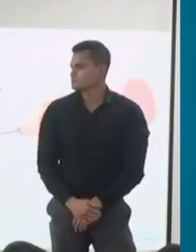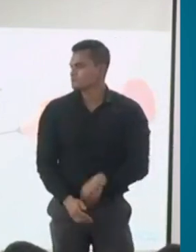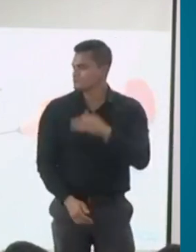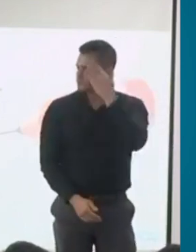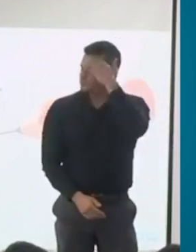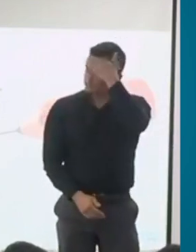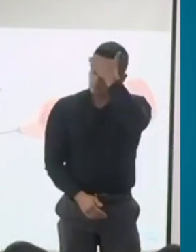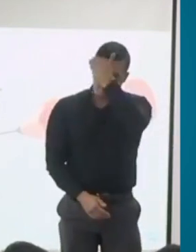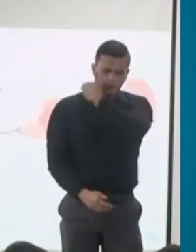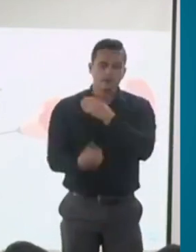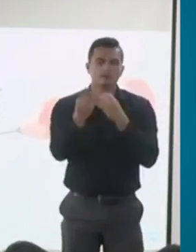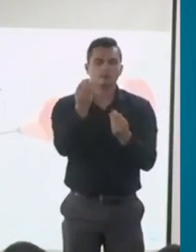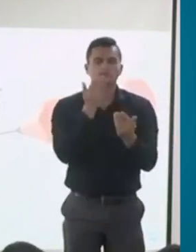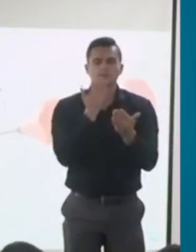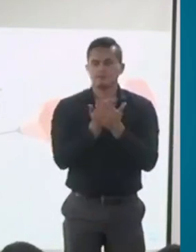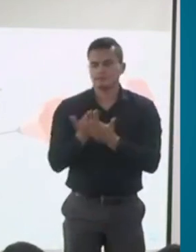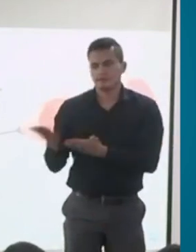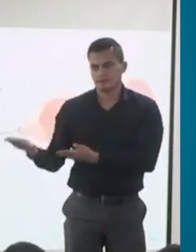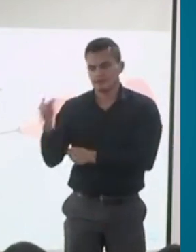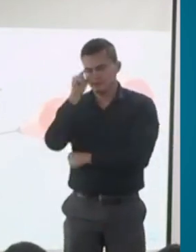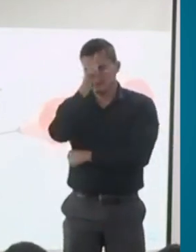Gracias doctora Diana. Ahora